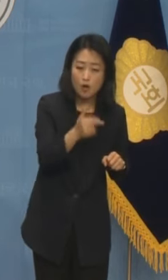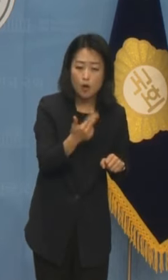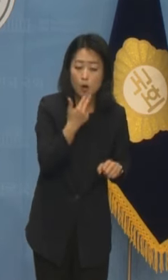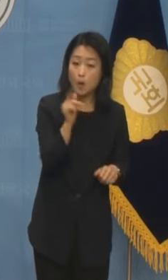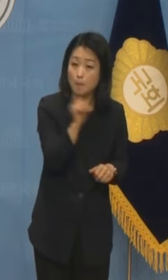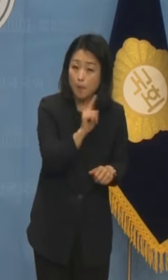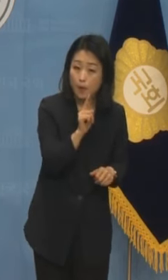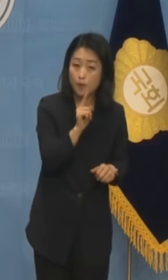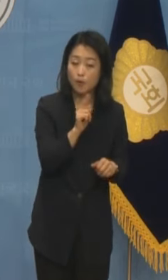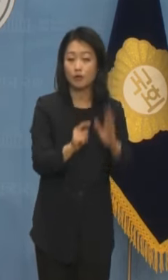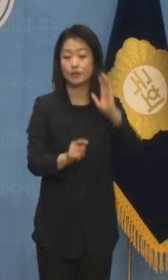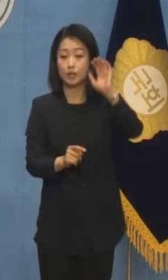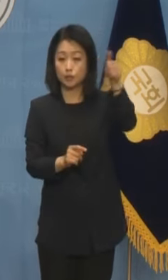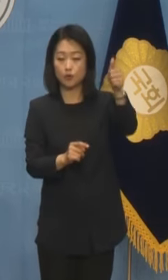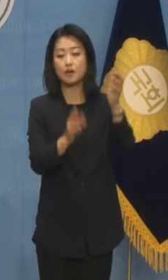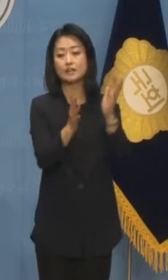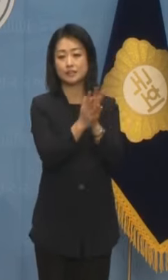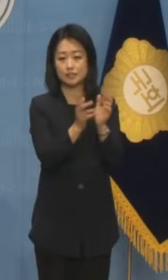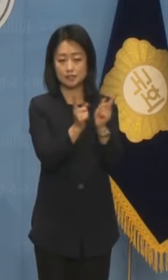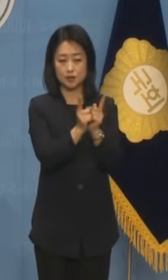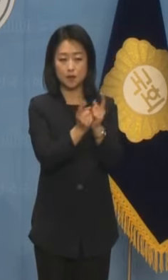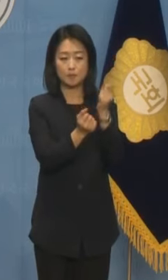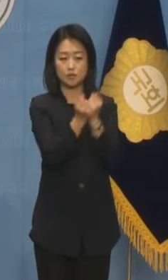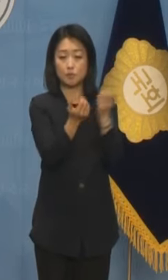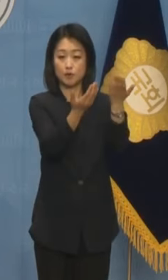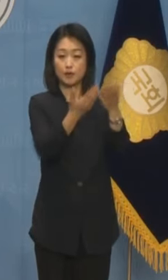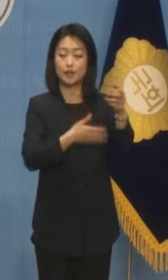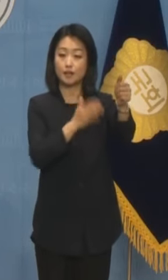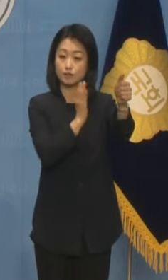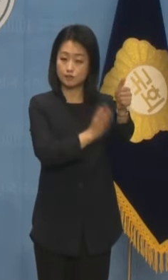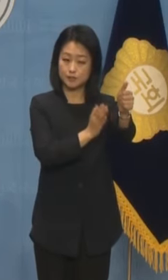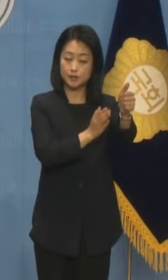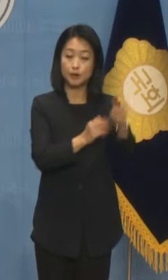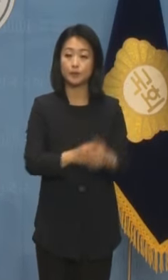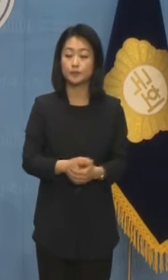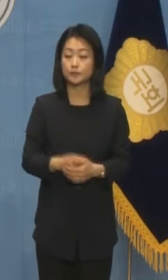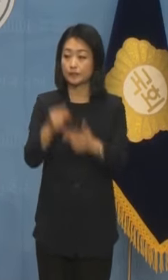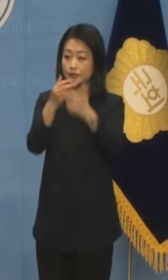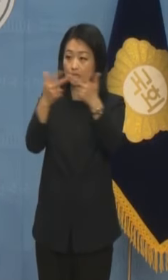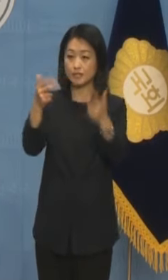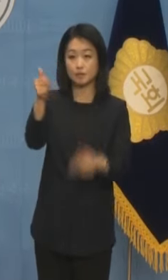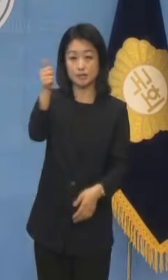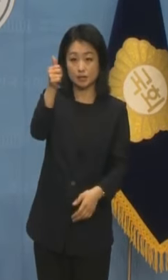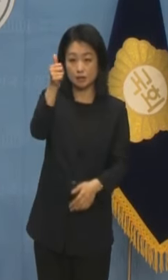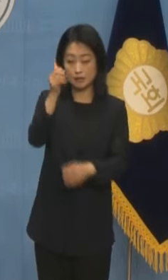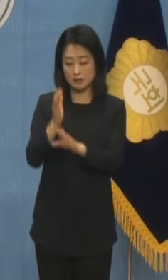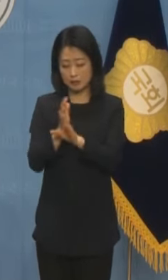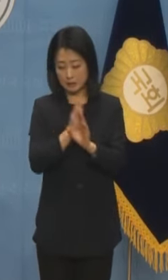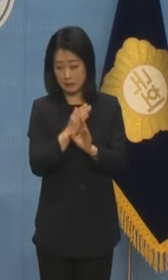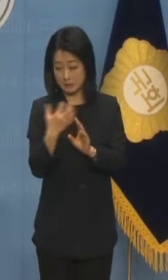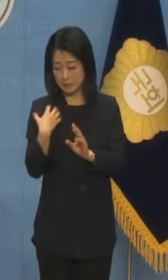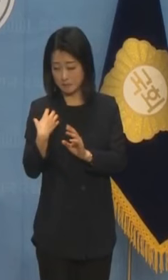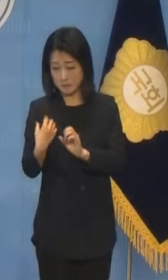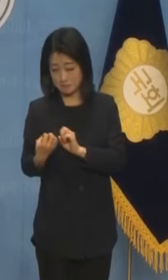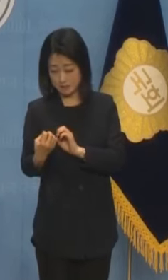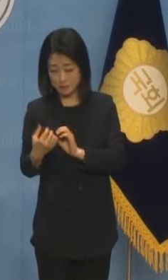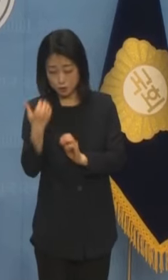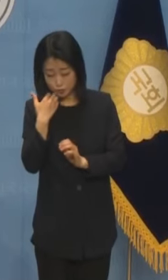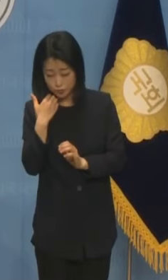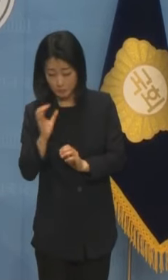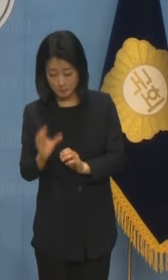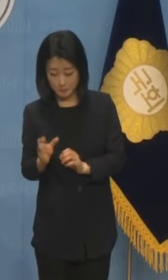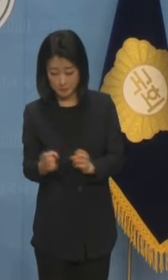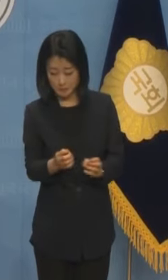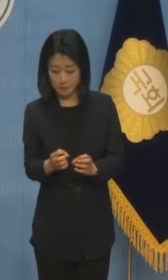우혹 해소를 위해 직접 해명해 주고 또 이재명 대표 역시 직접 이에 대한 답변을